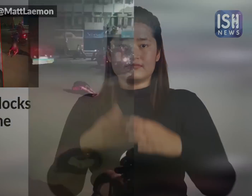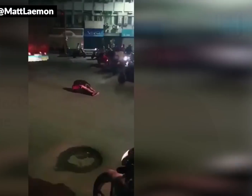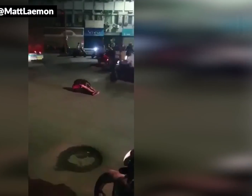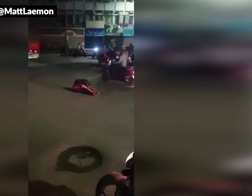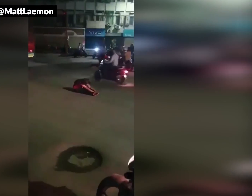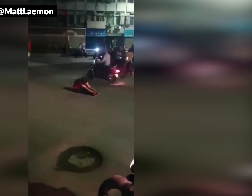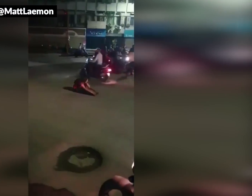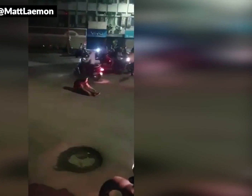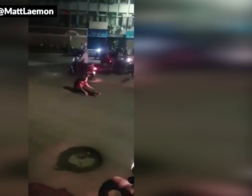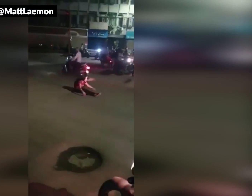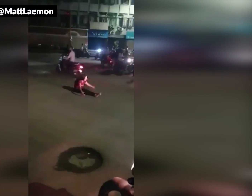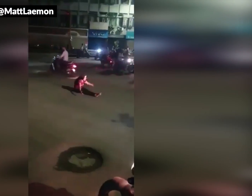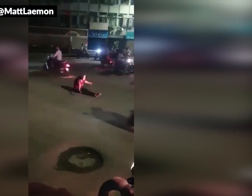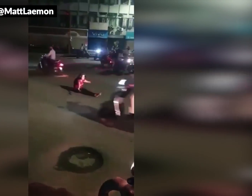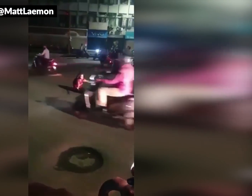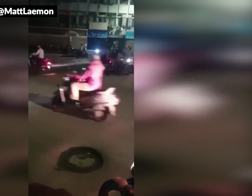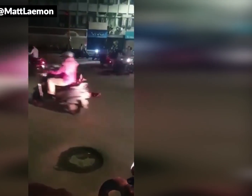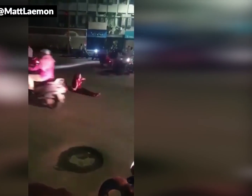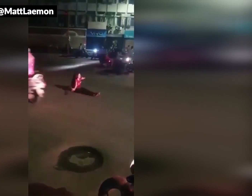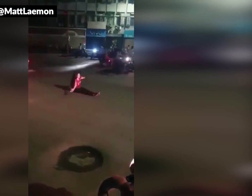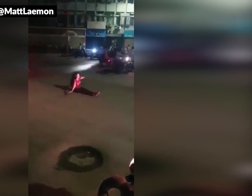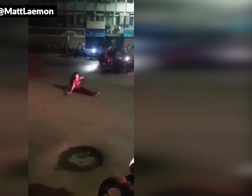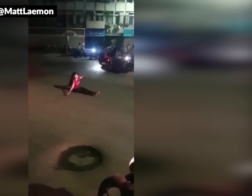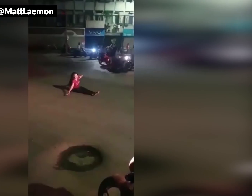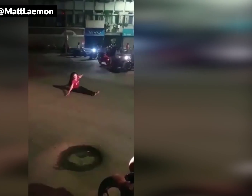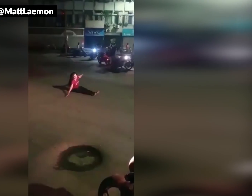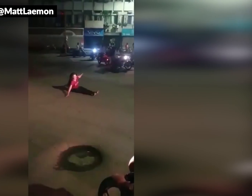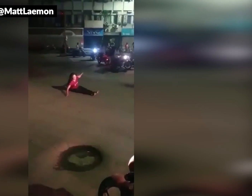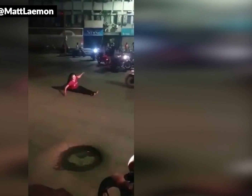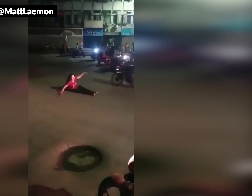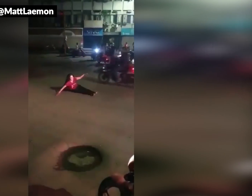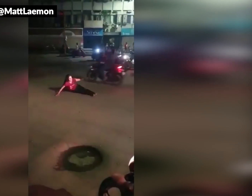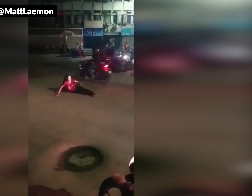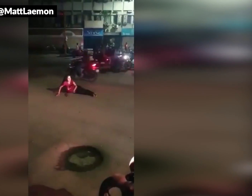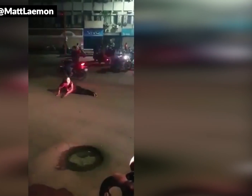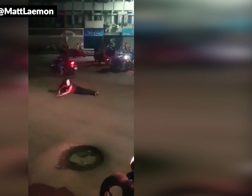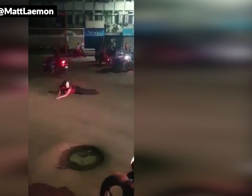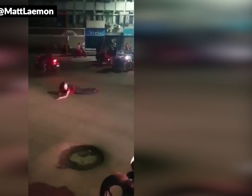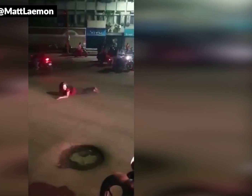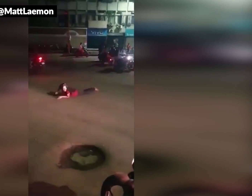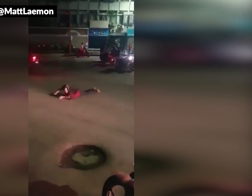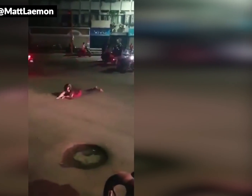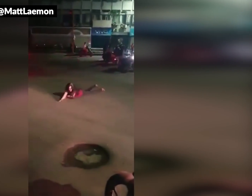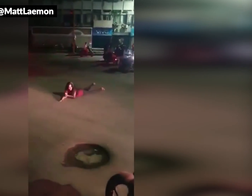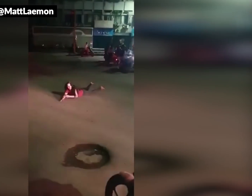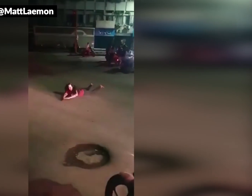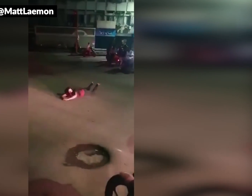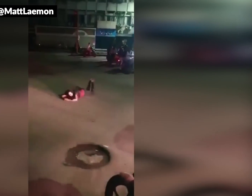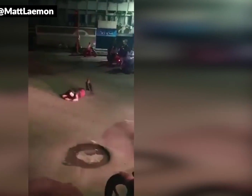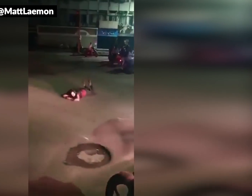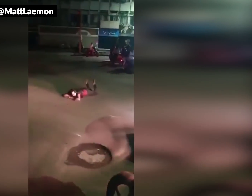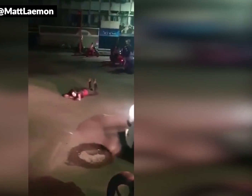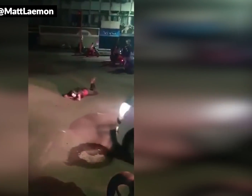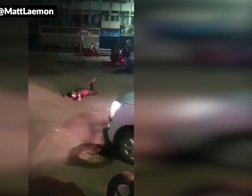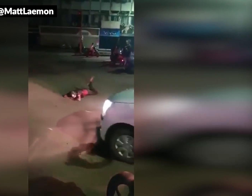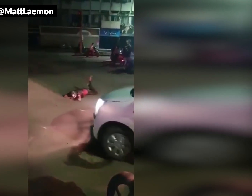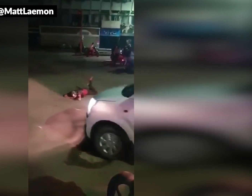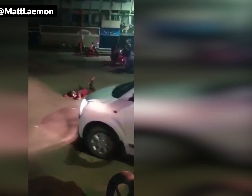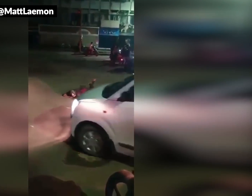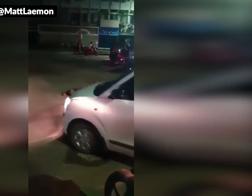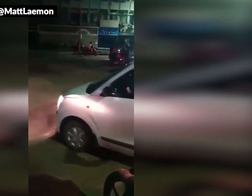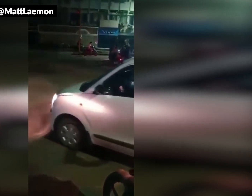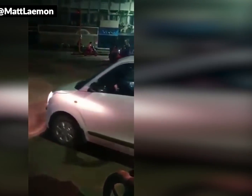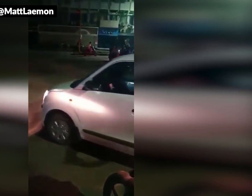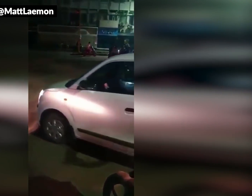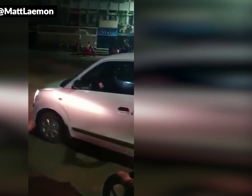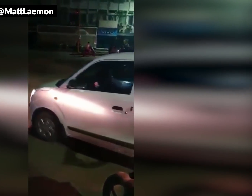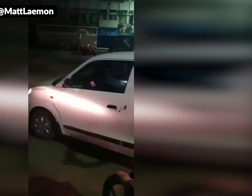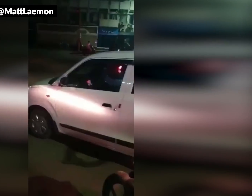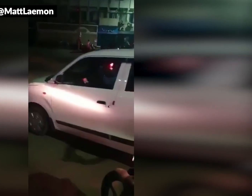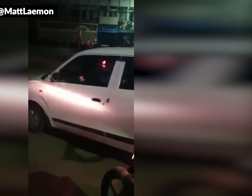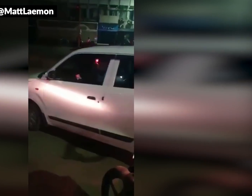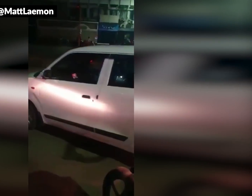देखिए।